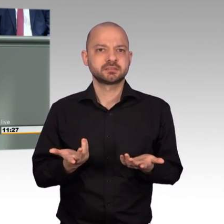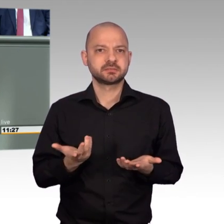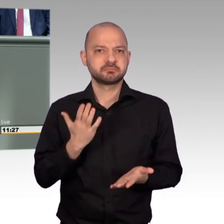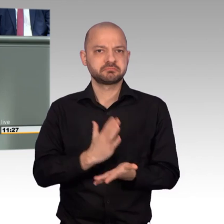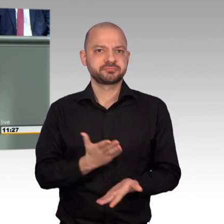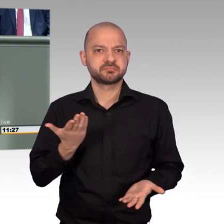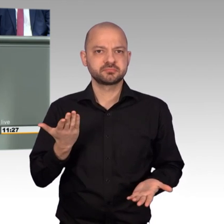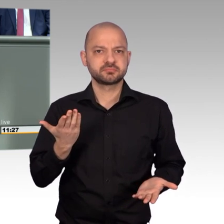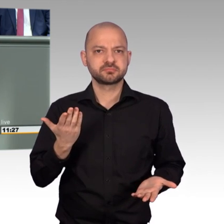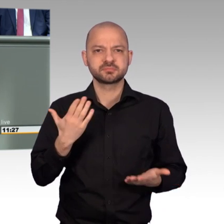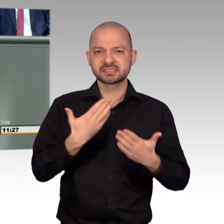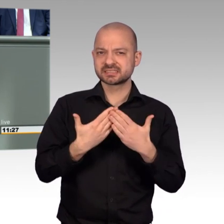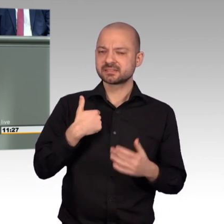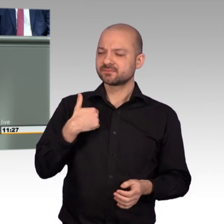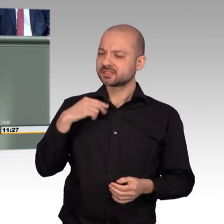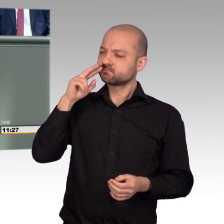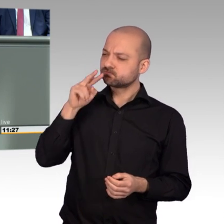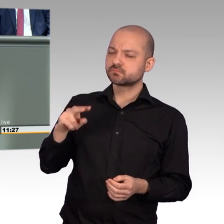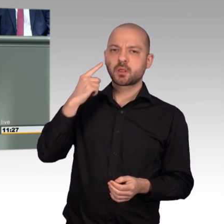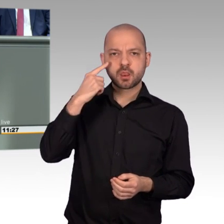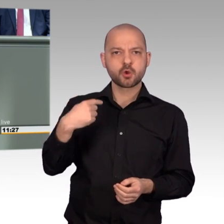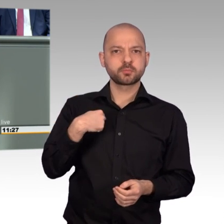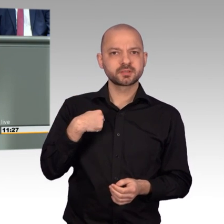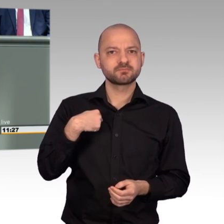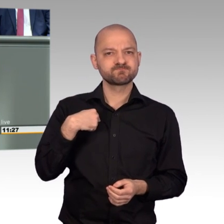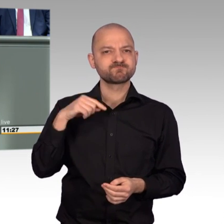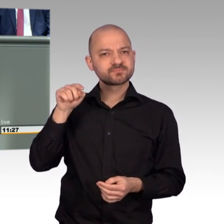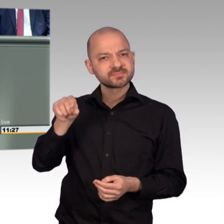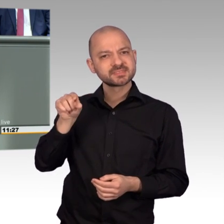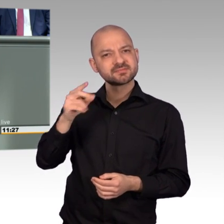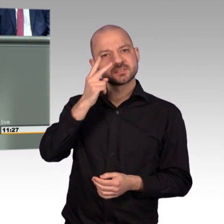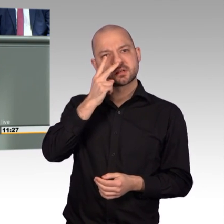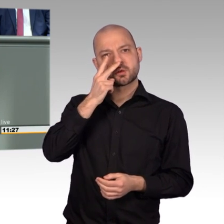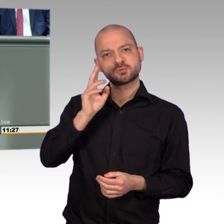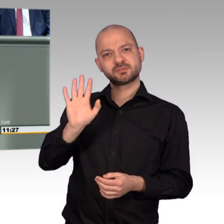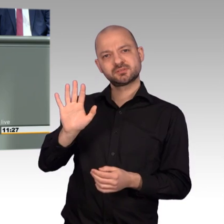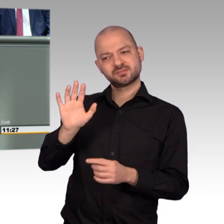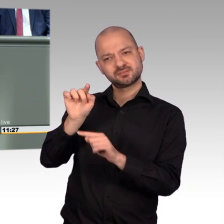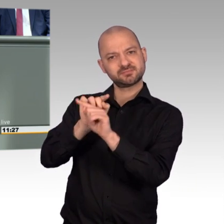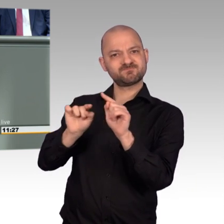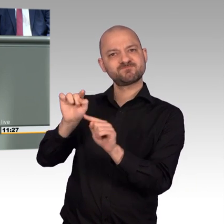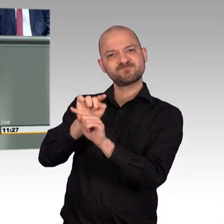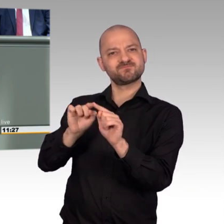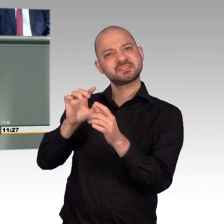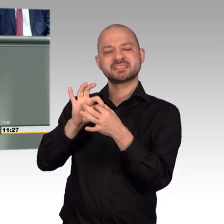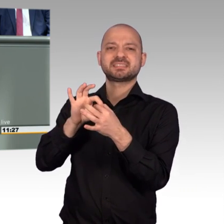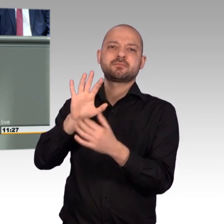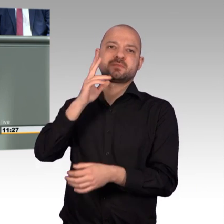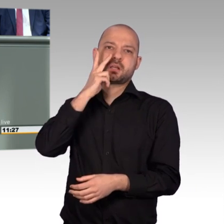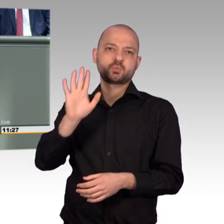ich, ist das sozusagen die Frage der Kausalität der türkischen Argumentation. Und die Kausalität der französischen Argumentation, die hat uns